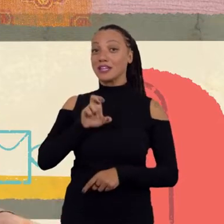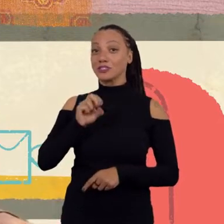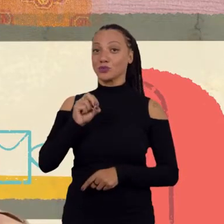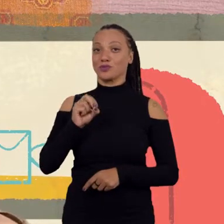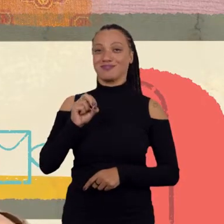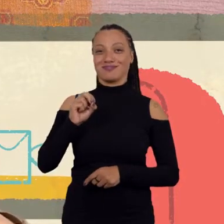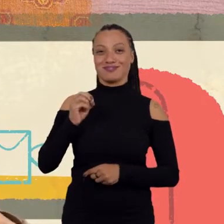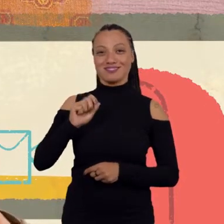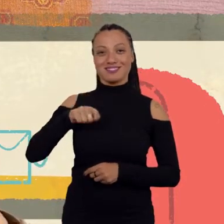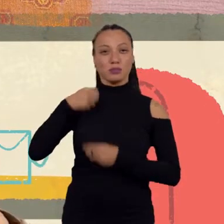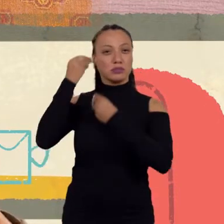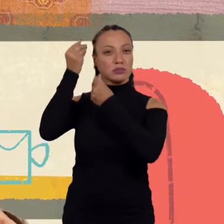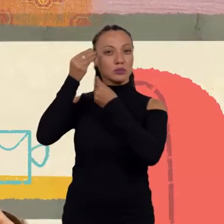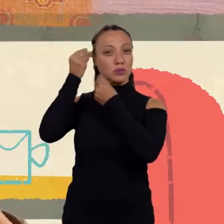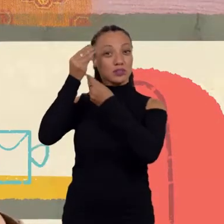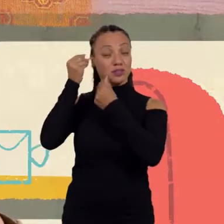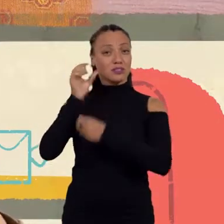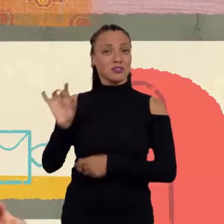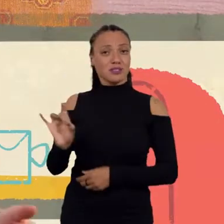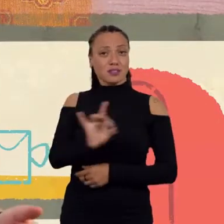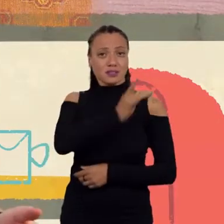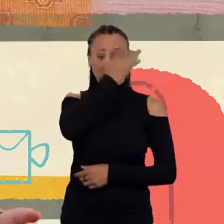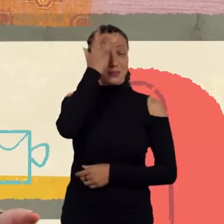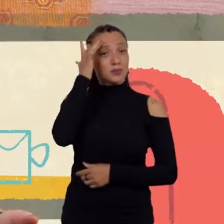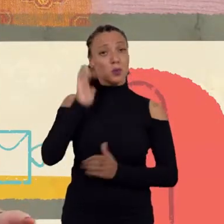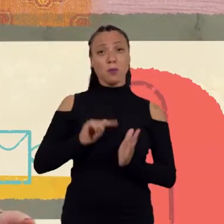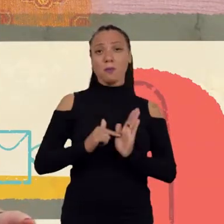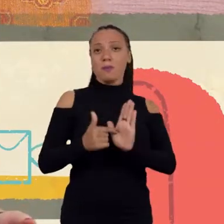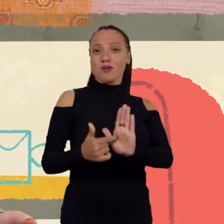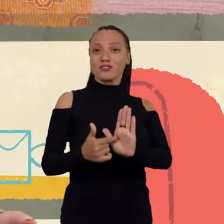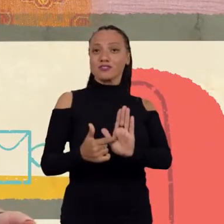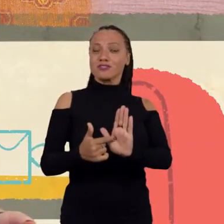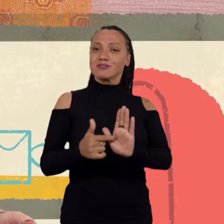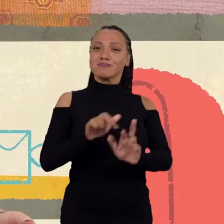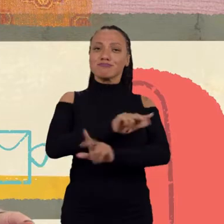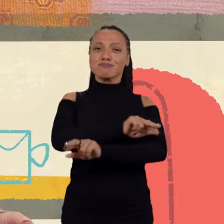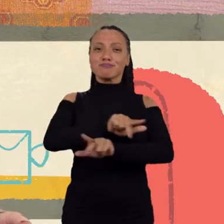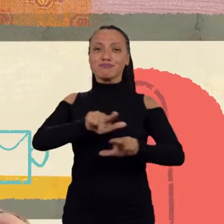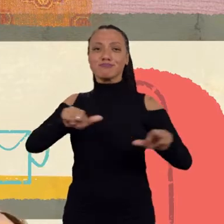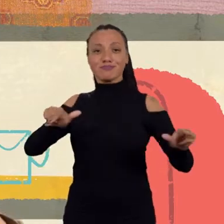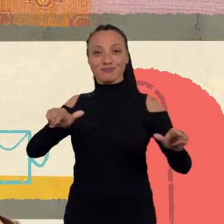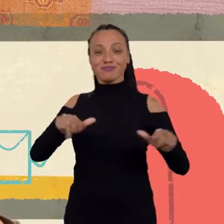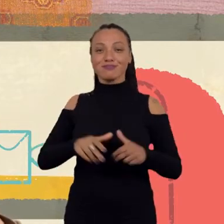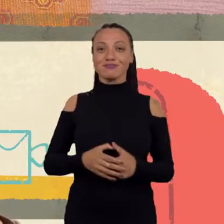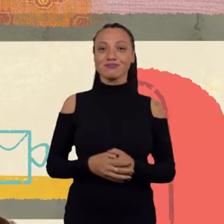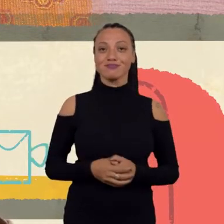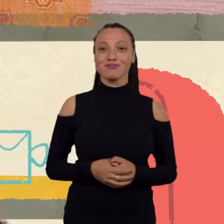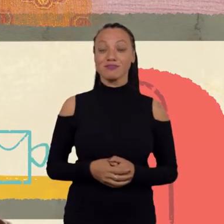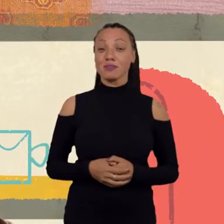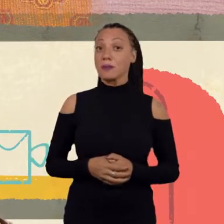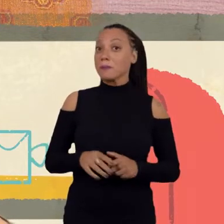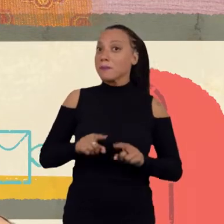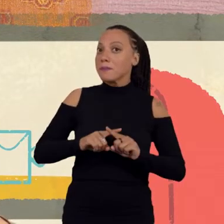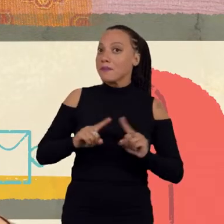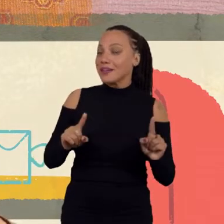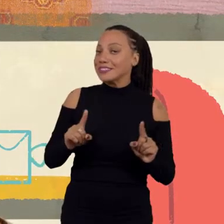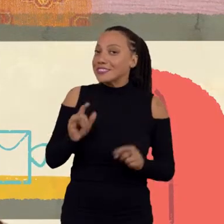expressa de maneira diferente em relação à nossa sexualidade. Só que, infelizmente,